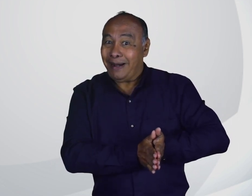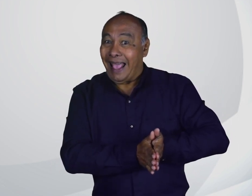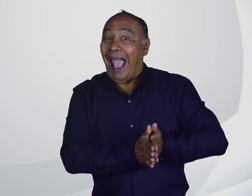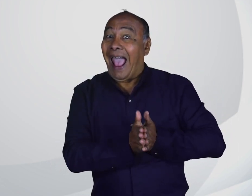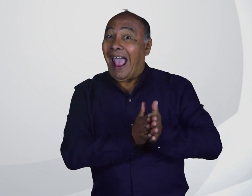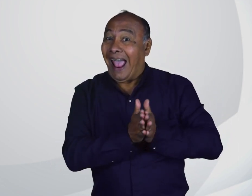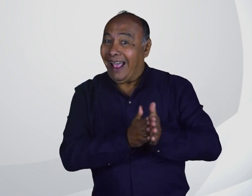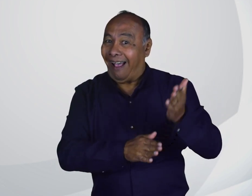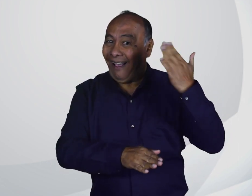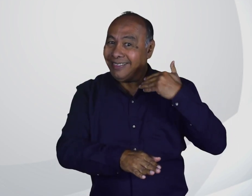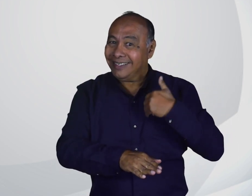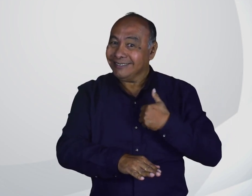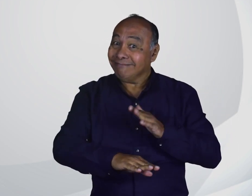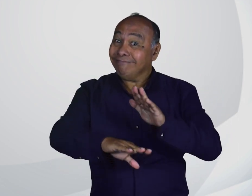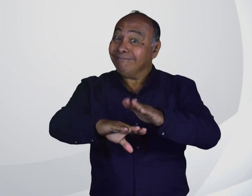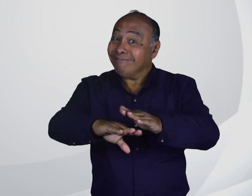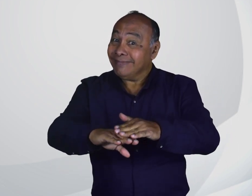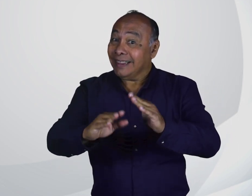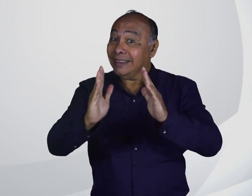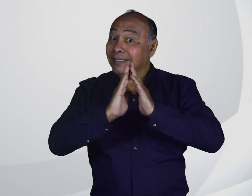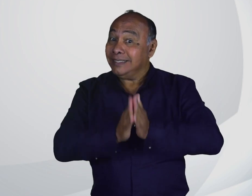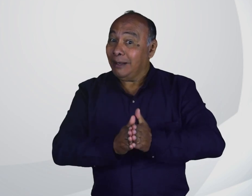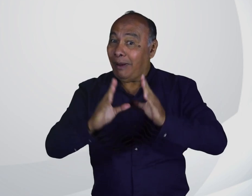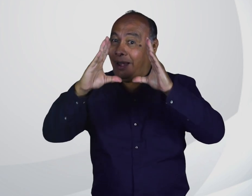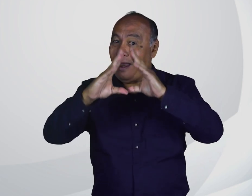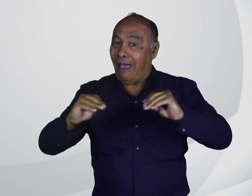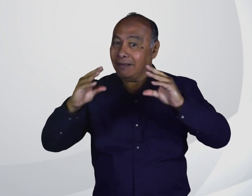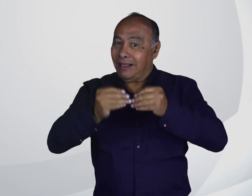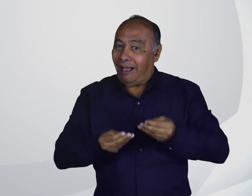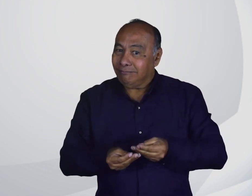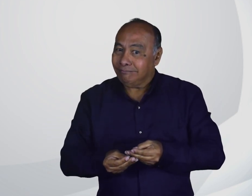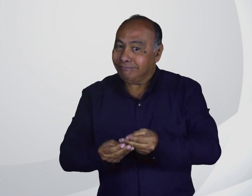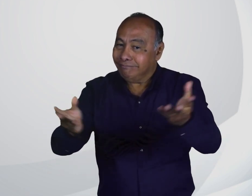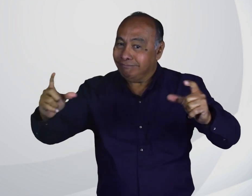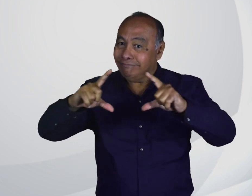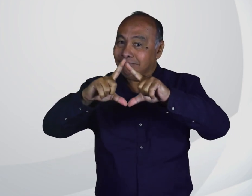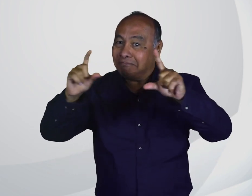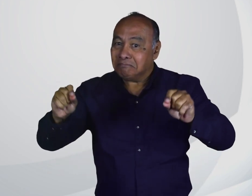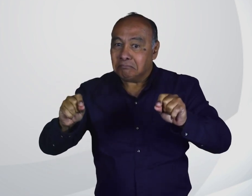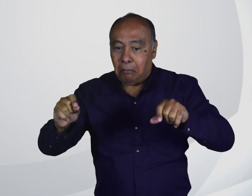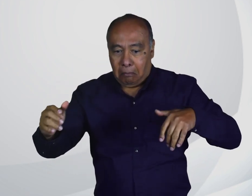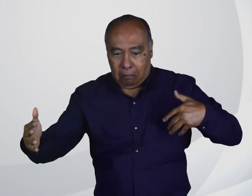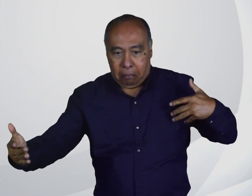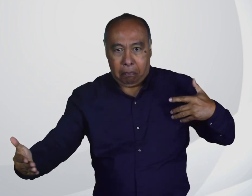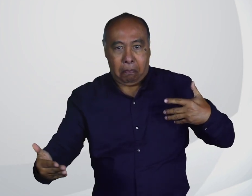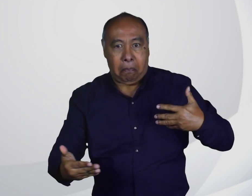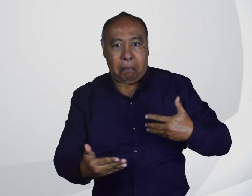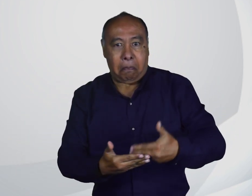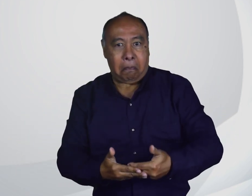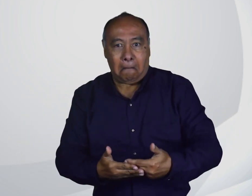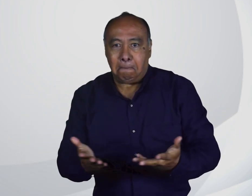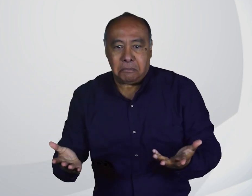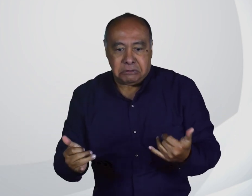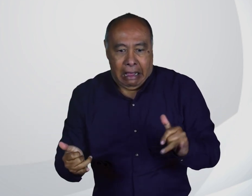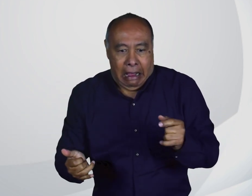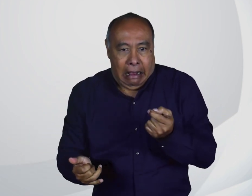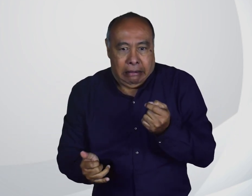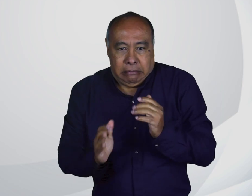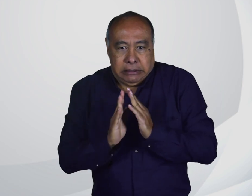compromisos pactados sobre el tema de la resolución. Para estas fechas, ya siendo Navidad, no obtenemos respuesta. Ya ahora es diciembre,